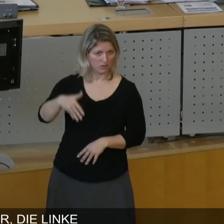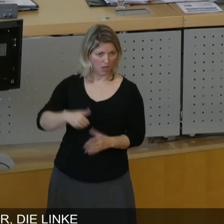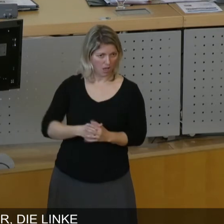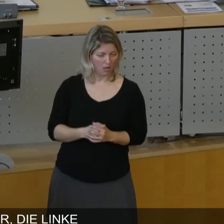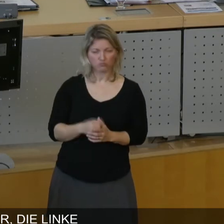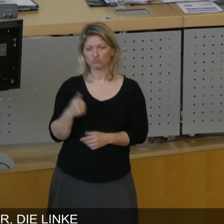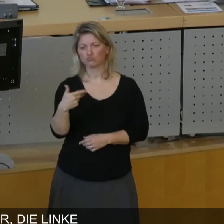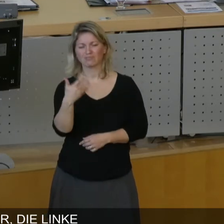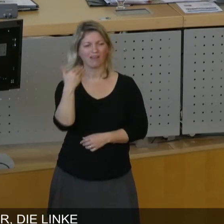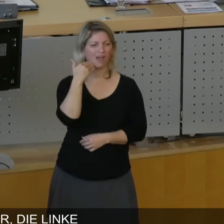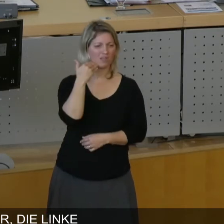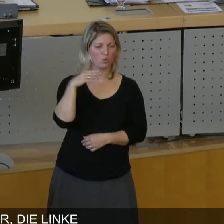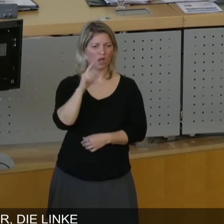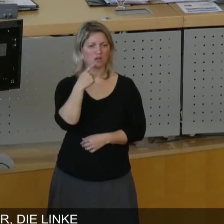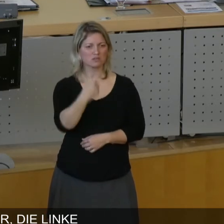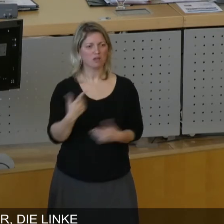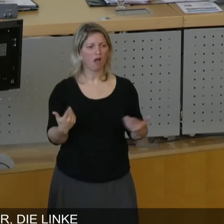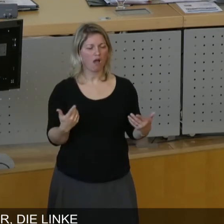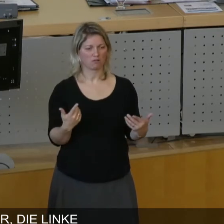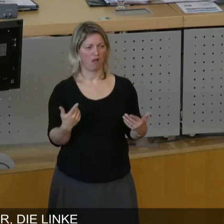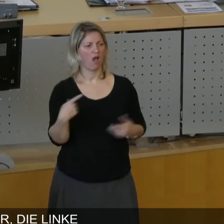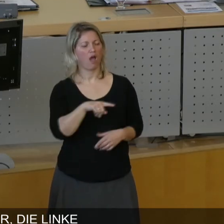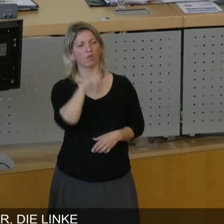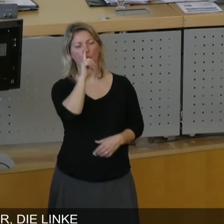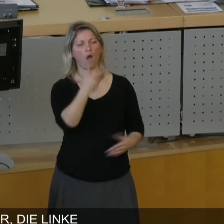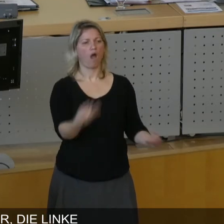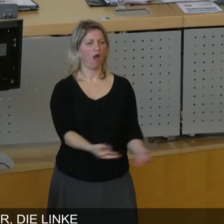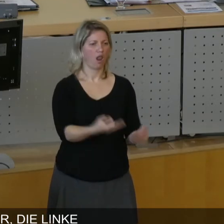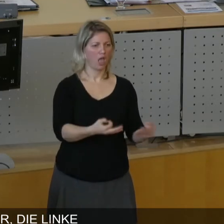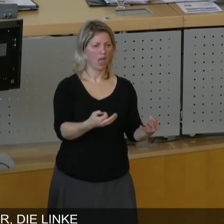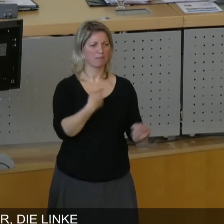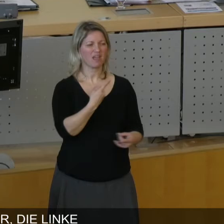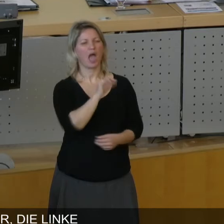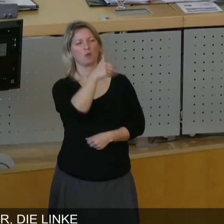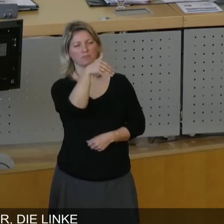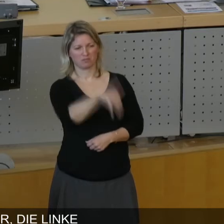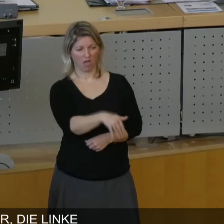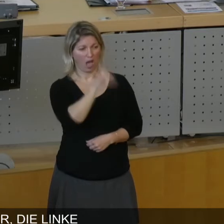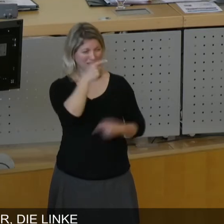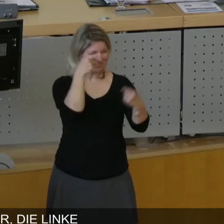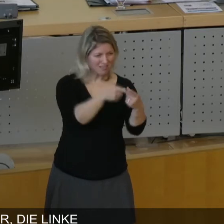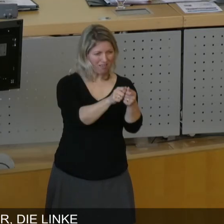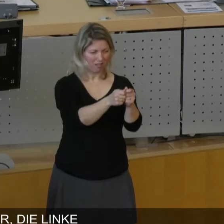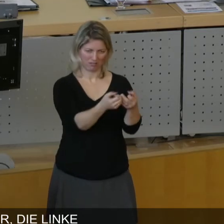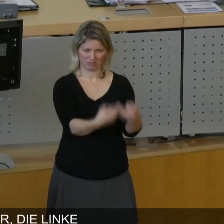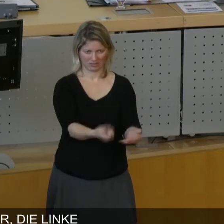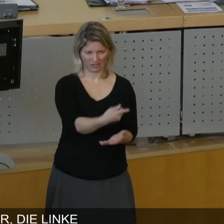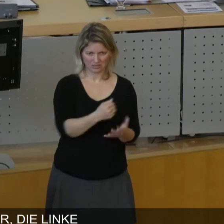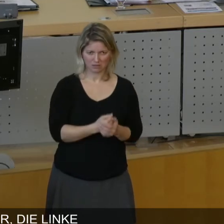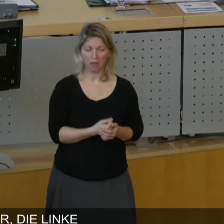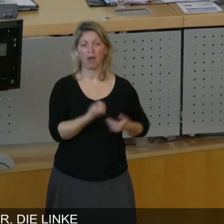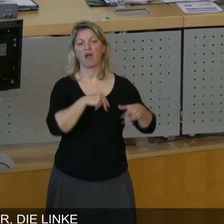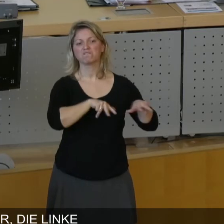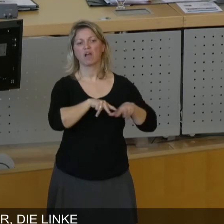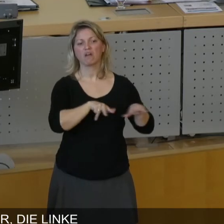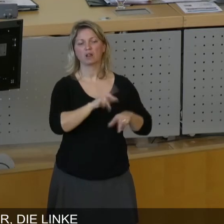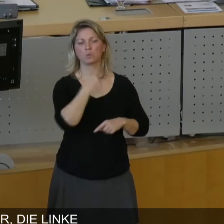Einwohnern werden sie als Alibi-Veranstaltung kritisiert. Von der Verwaltung manchmal als, na, wir